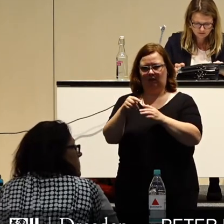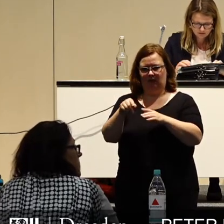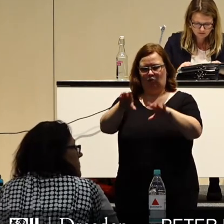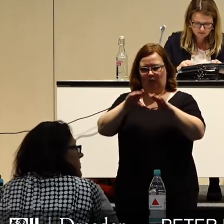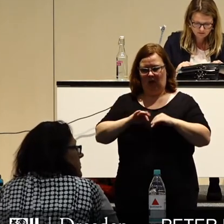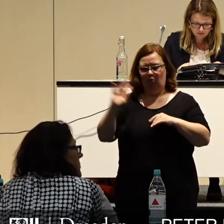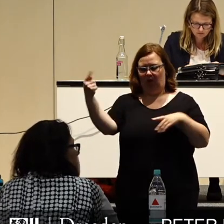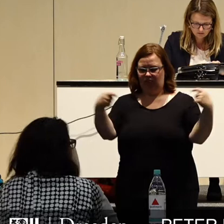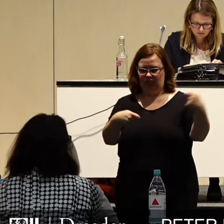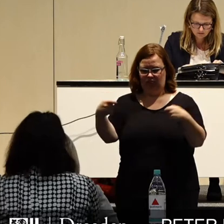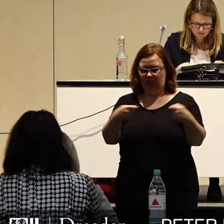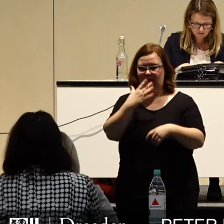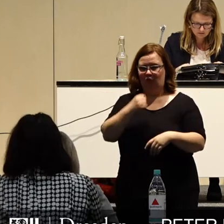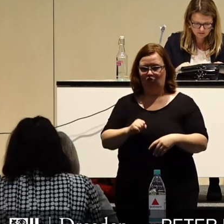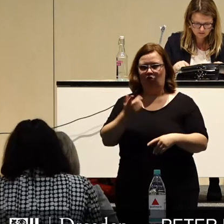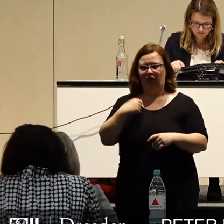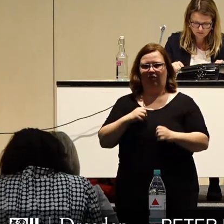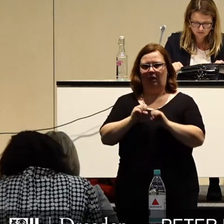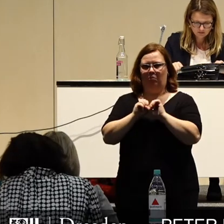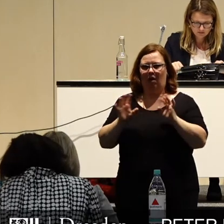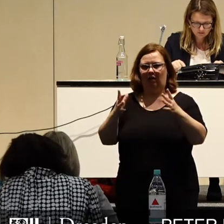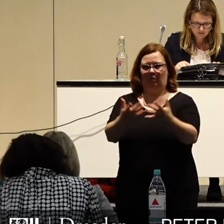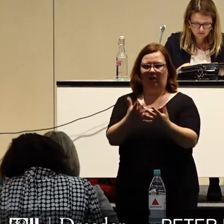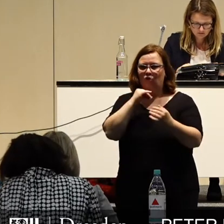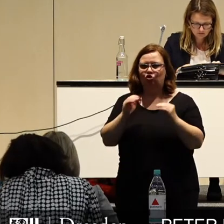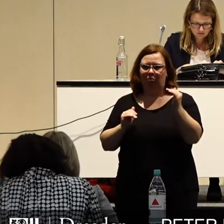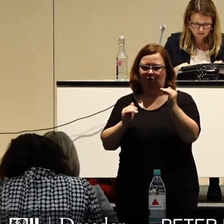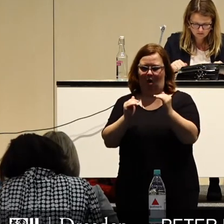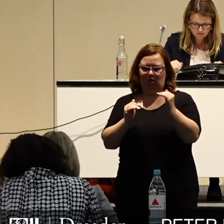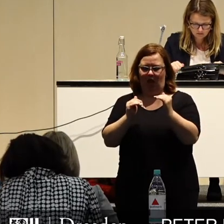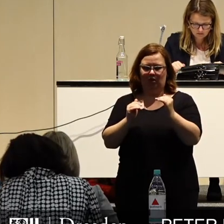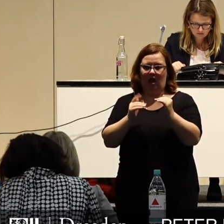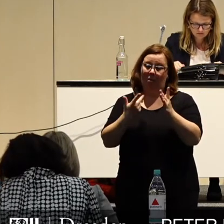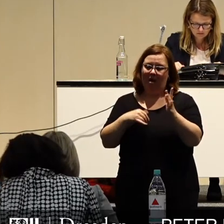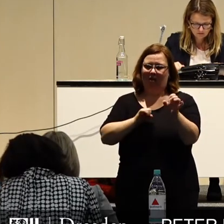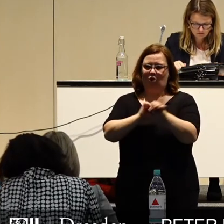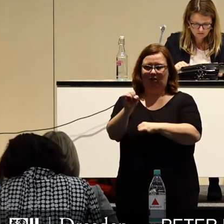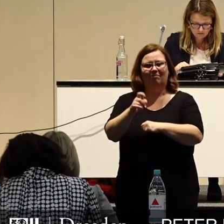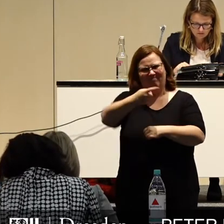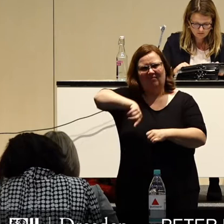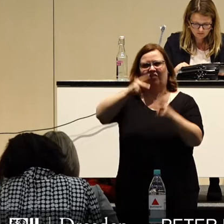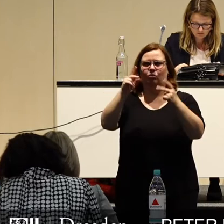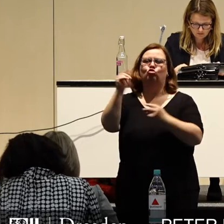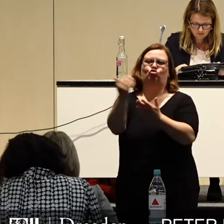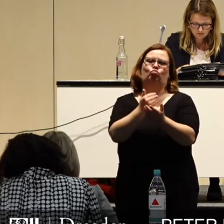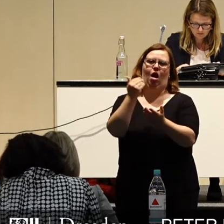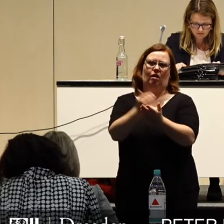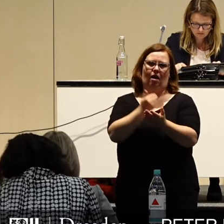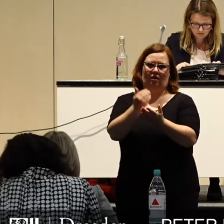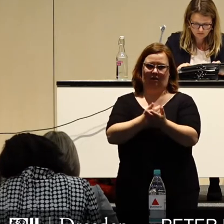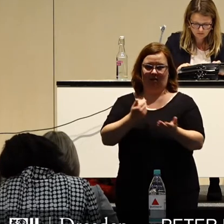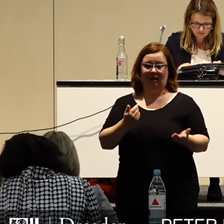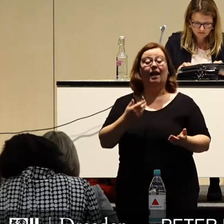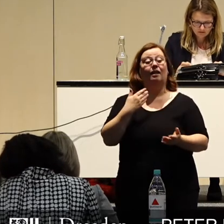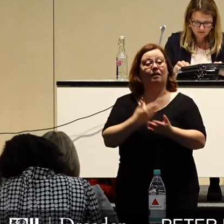um die Folgen der Pandemie abzumildern, bleibt eines dennoch unumgänglich. Wir müssen sparen. Ich kann daher